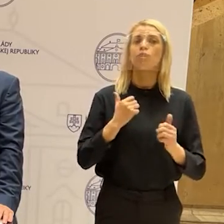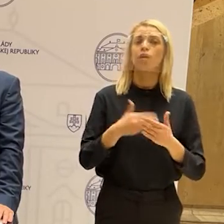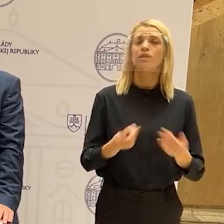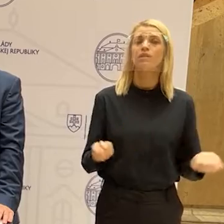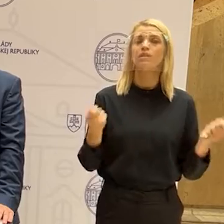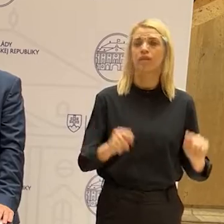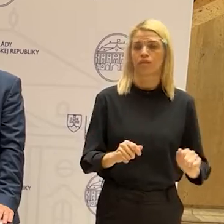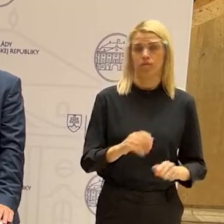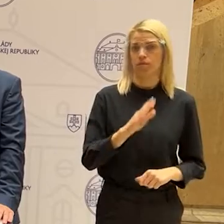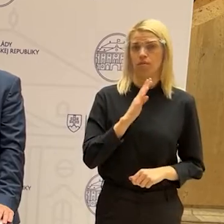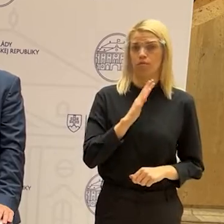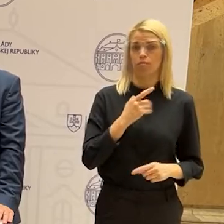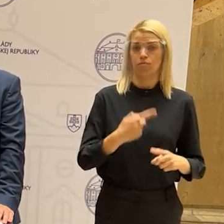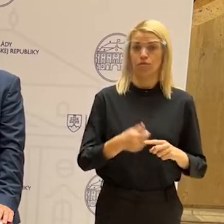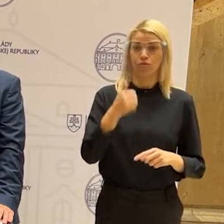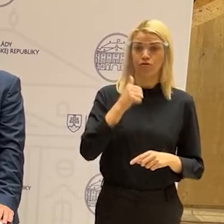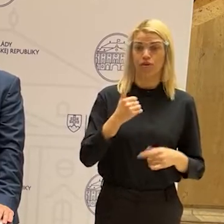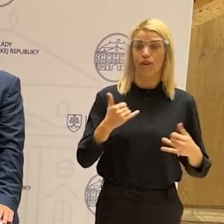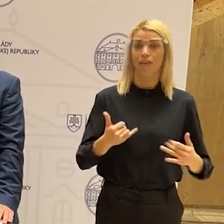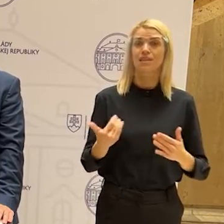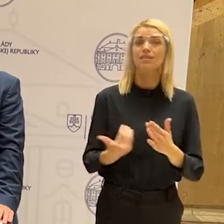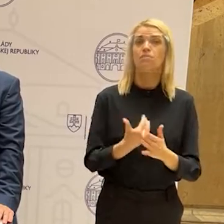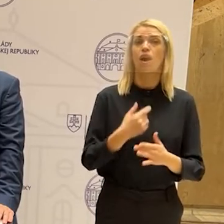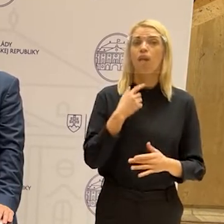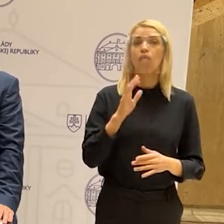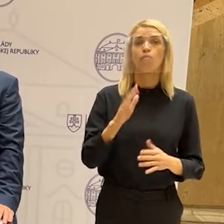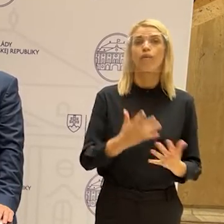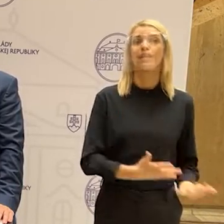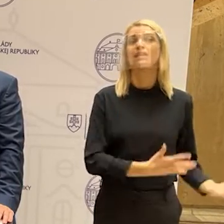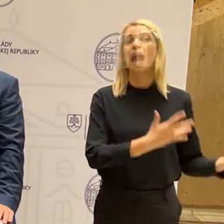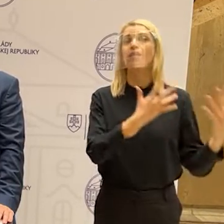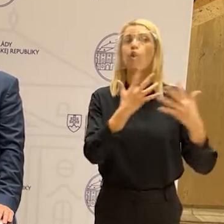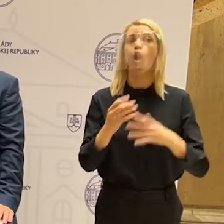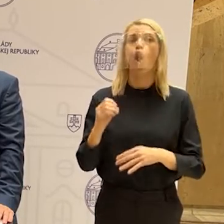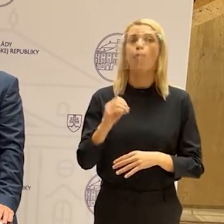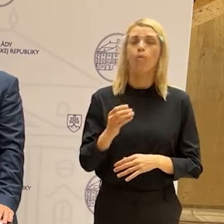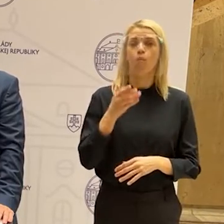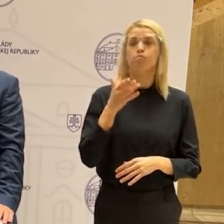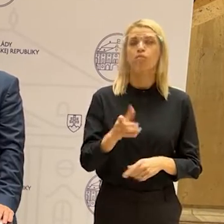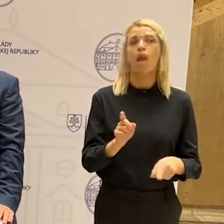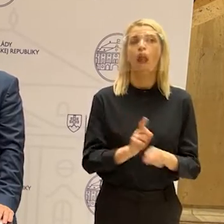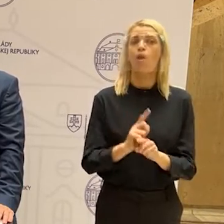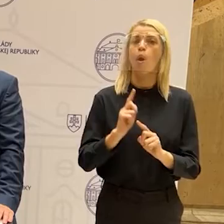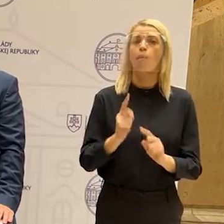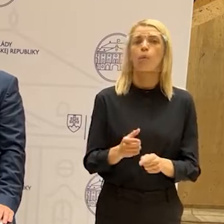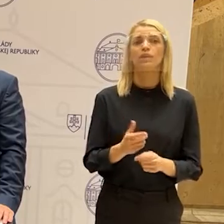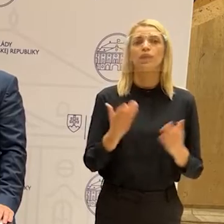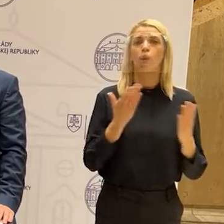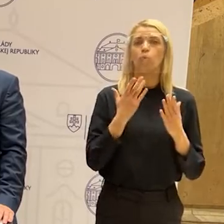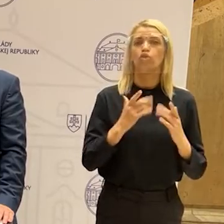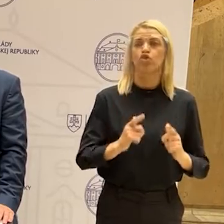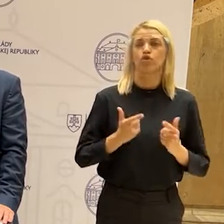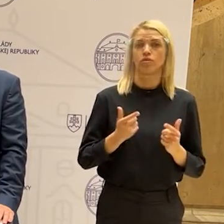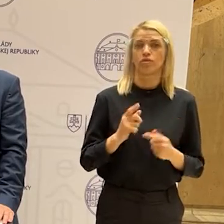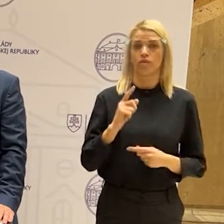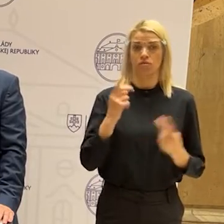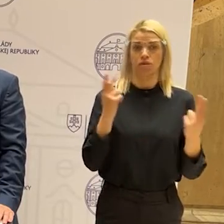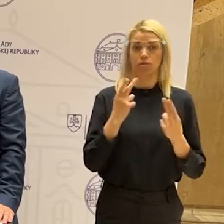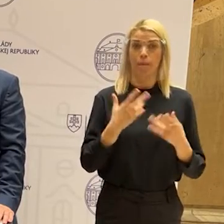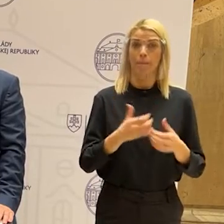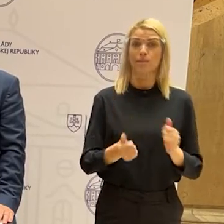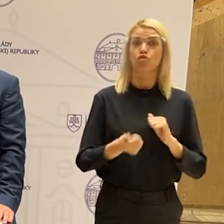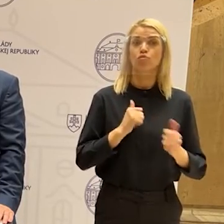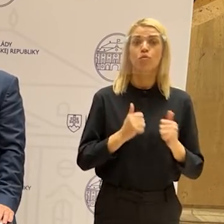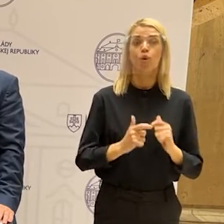včera alebo dnes som počul správy, že Omikron tu bude 10 rokov a že treba sa naučiť s ním žiť a bez športu sa z môjho pohľadu žiť